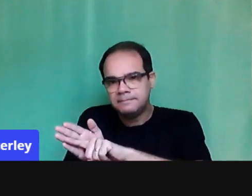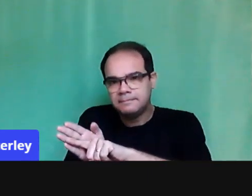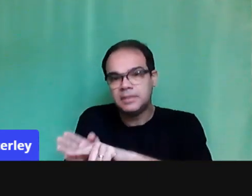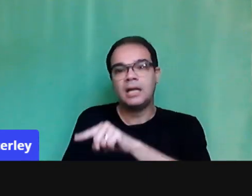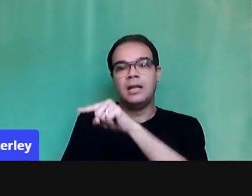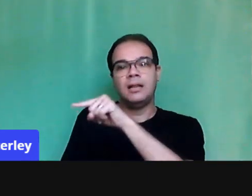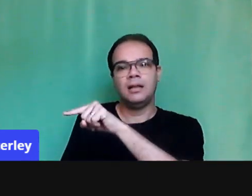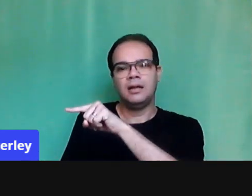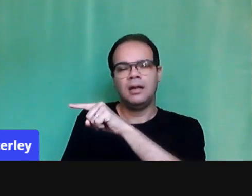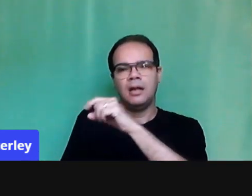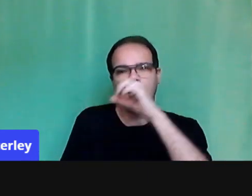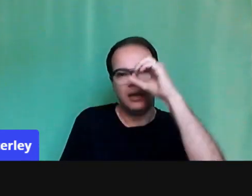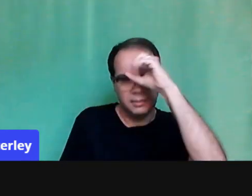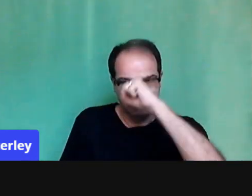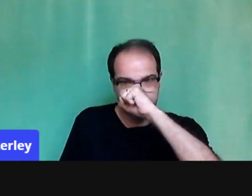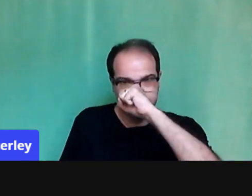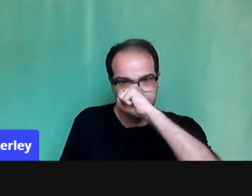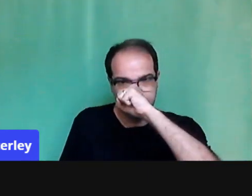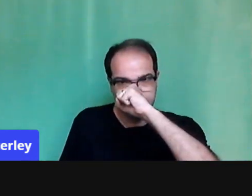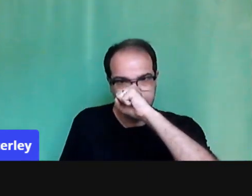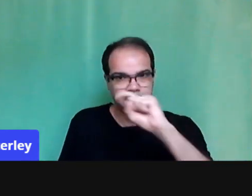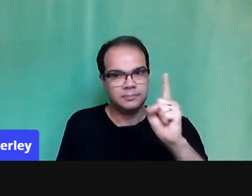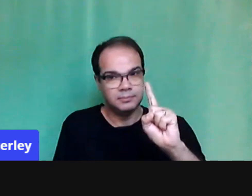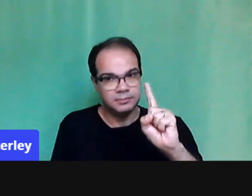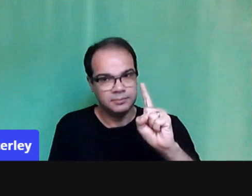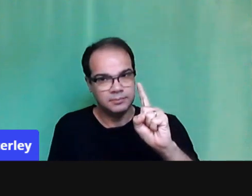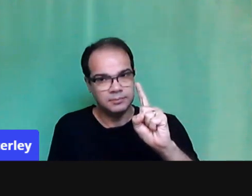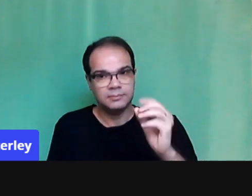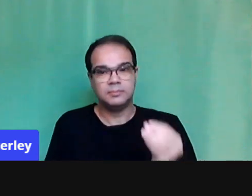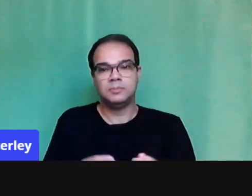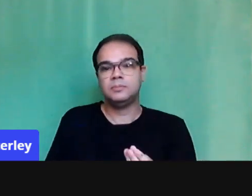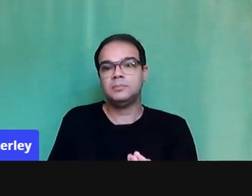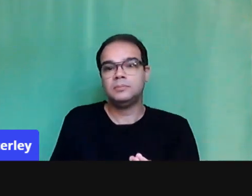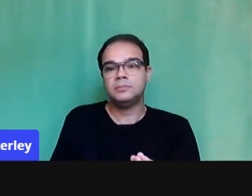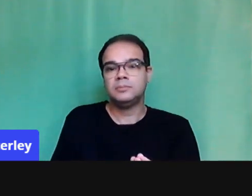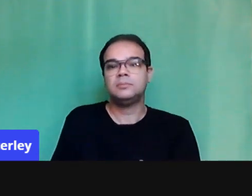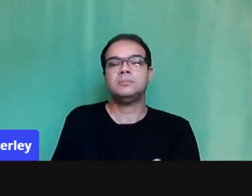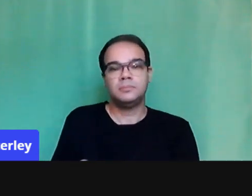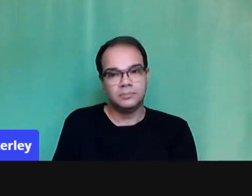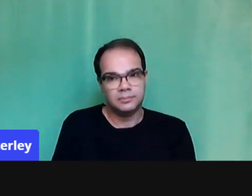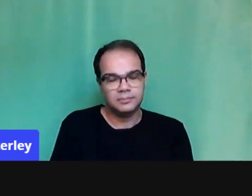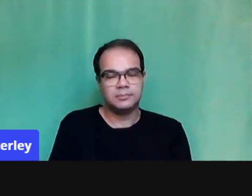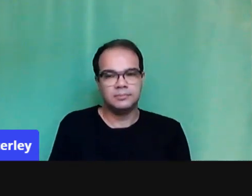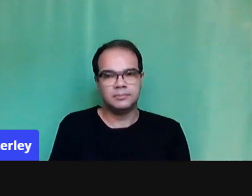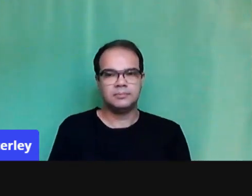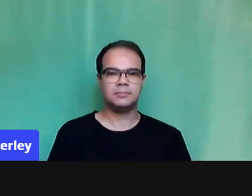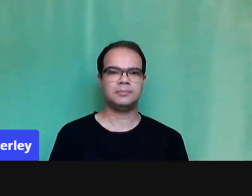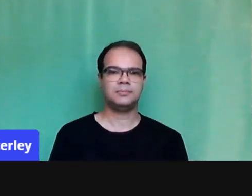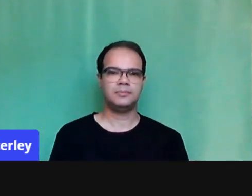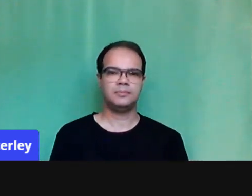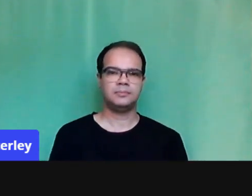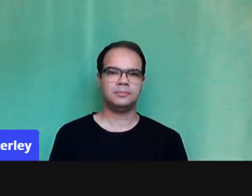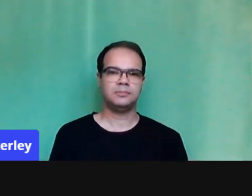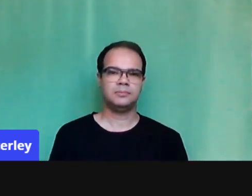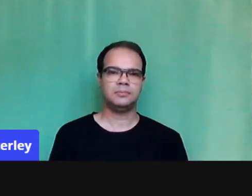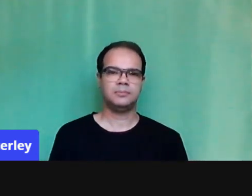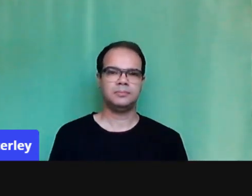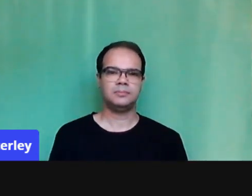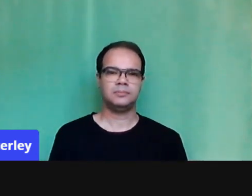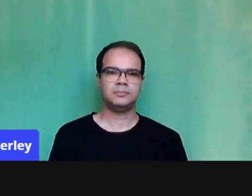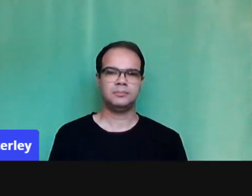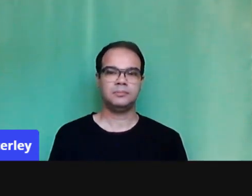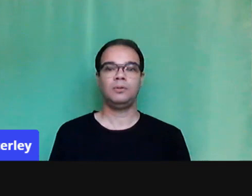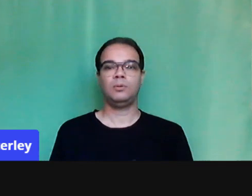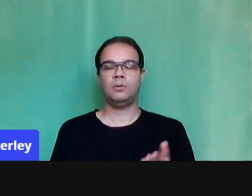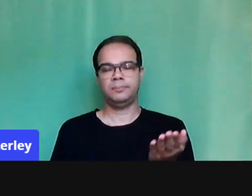faz parte desse universo, a interação acontece o tempo todo, né? E nós fomos surpreendidos ano